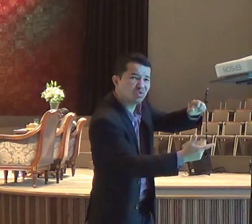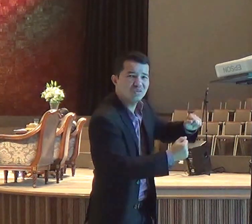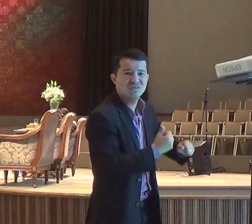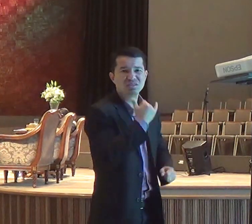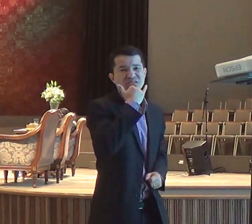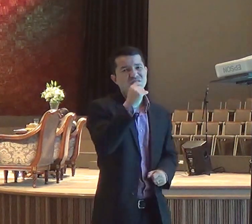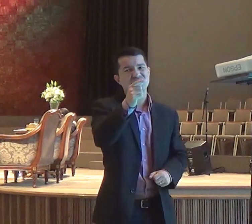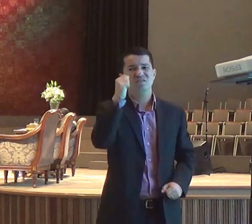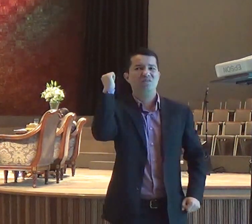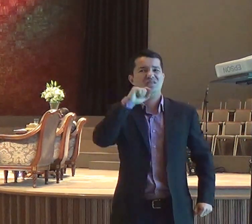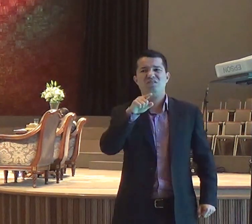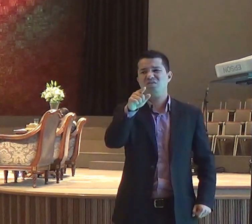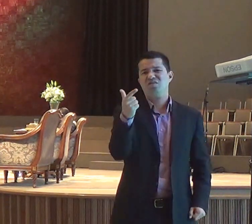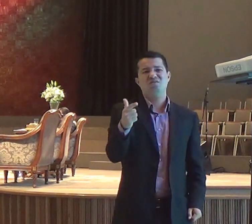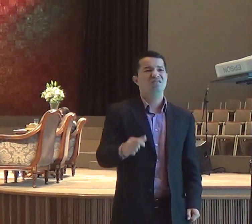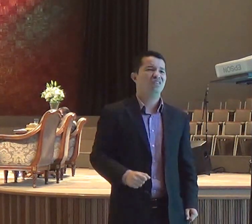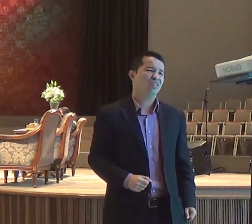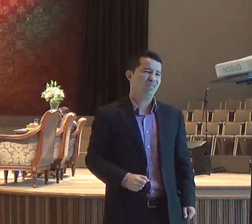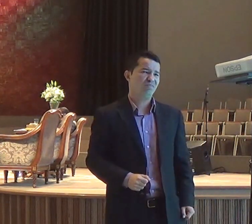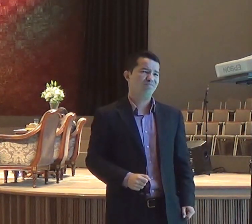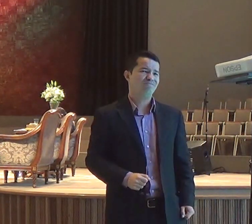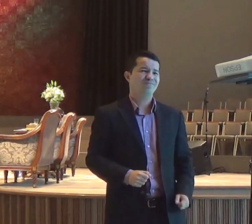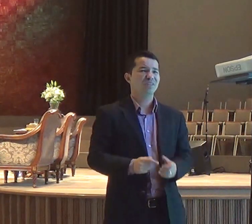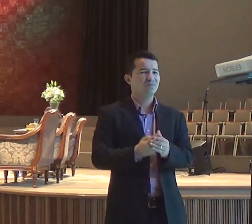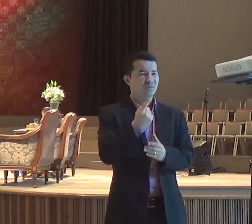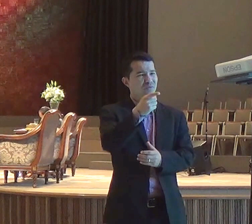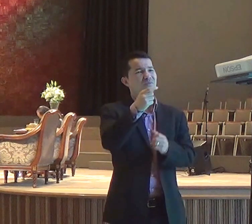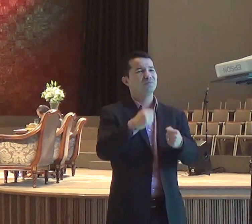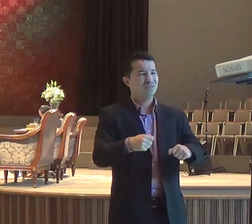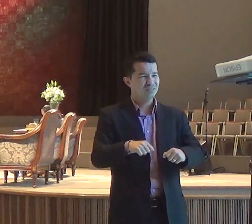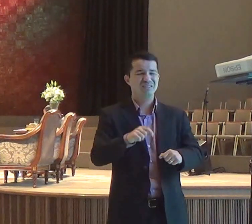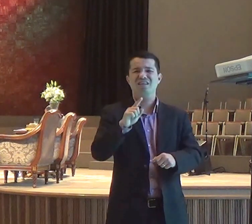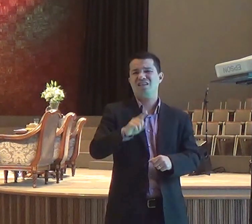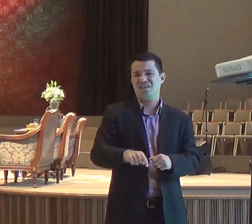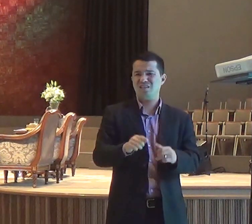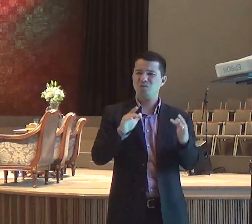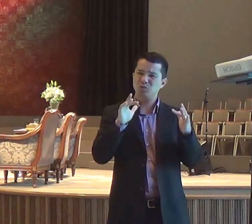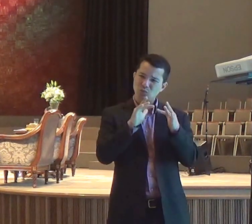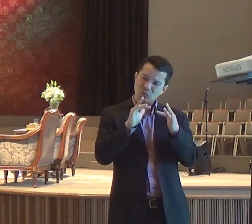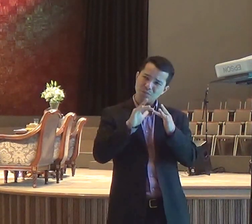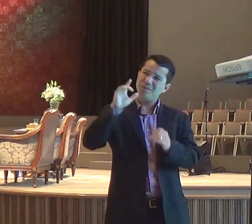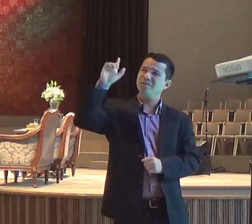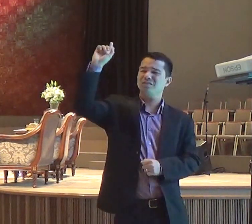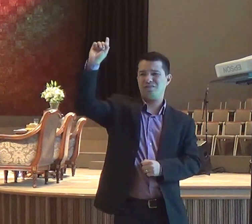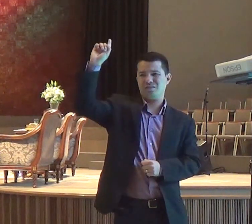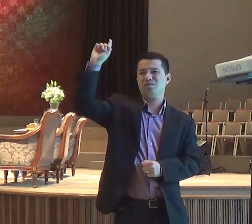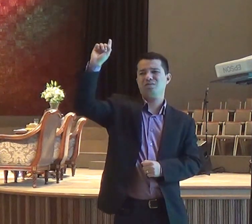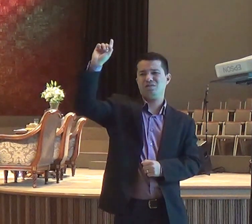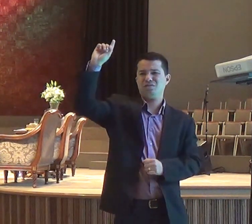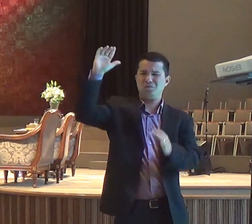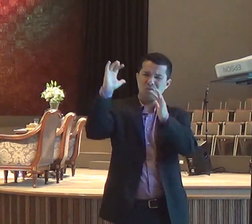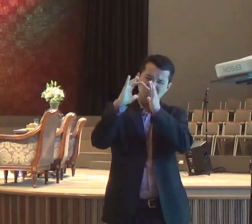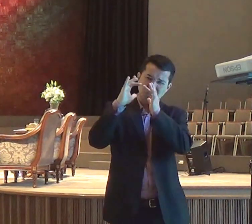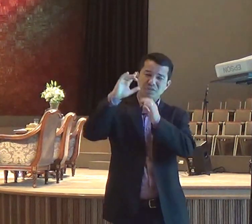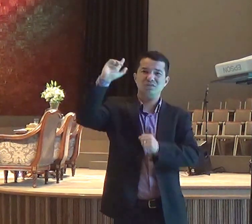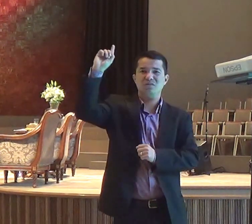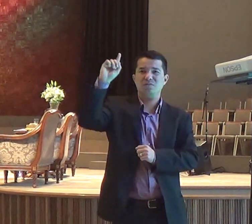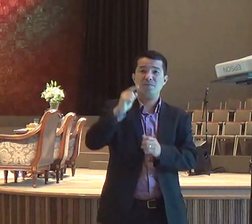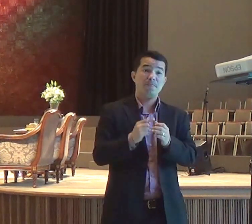vida, a segunda coisa, que a gente tem que fazer, é se afastar, dos profetas de Baal, tem